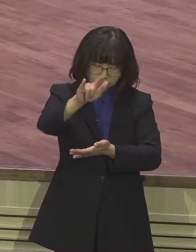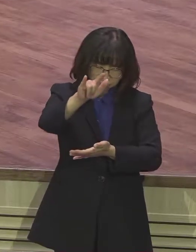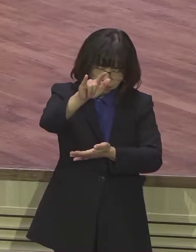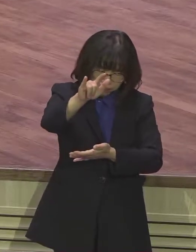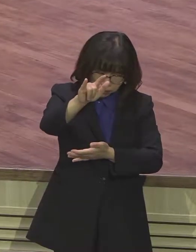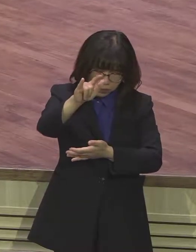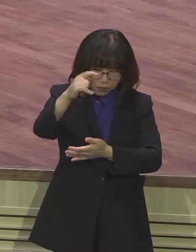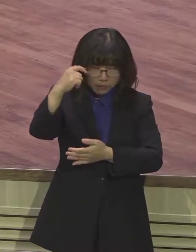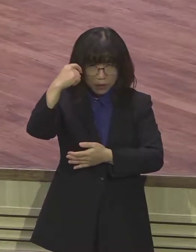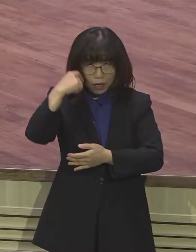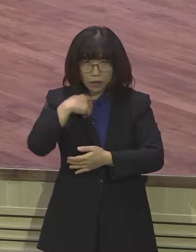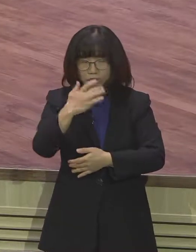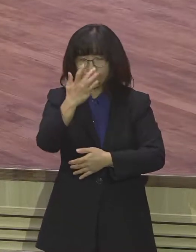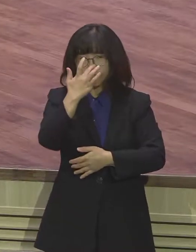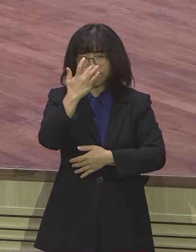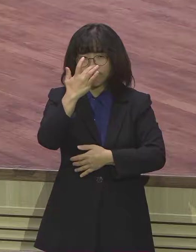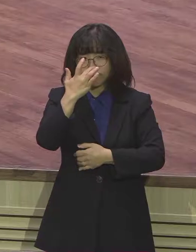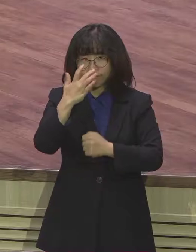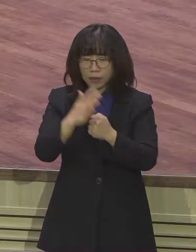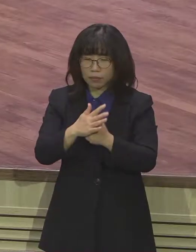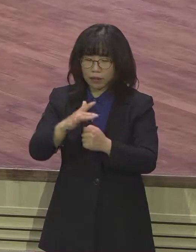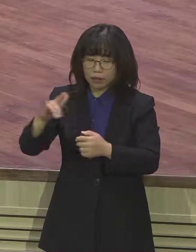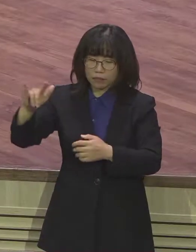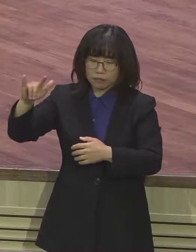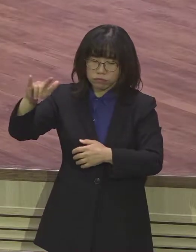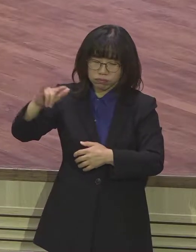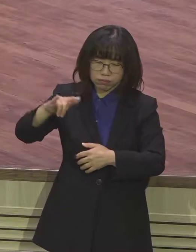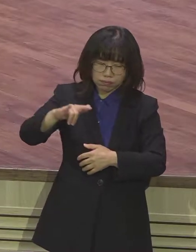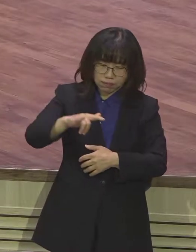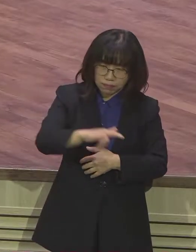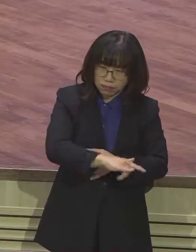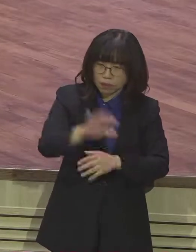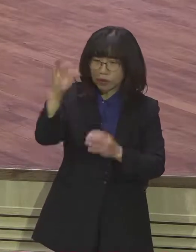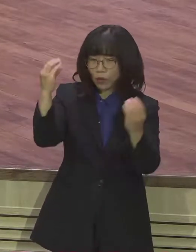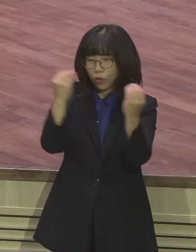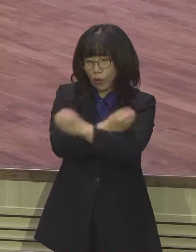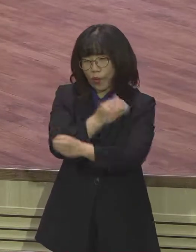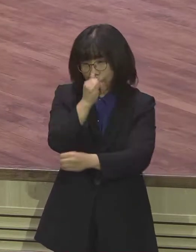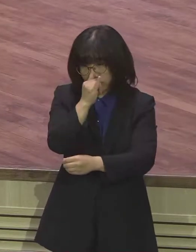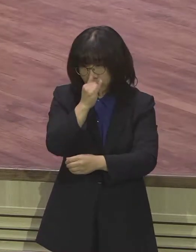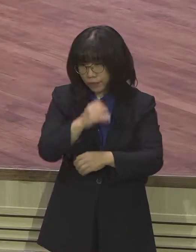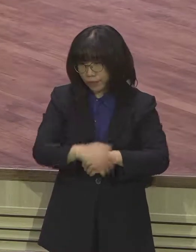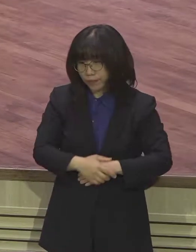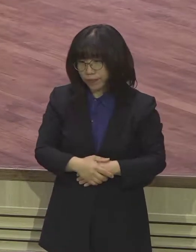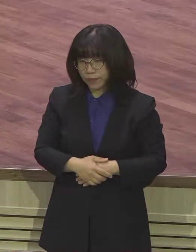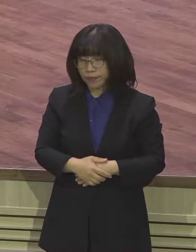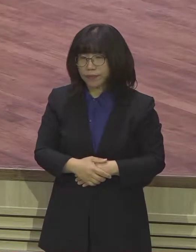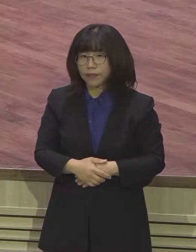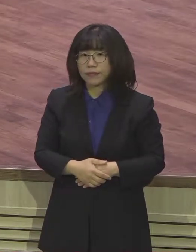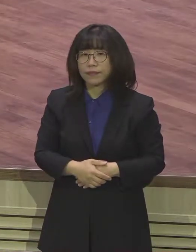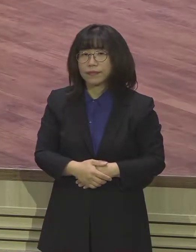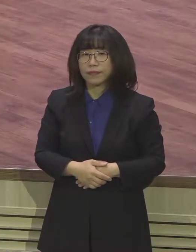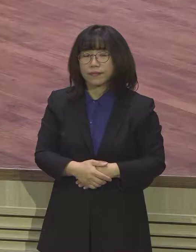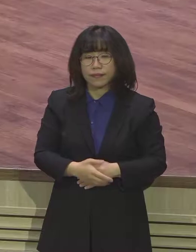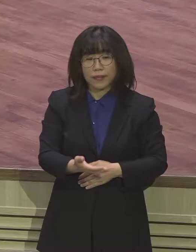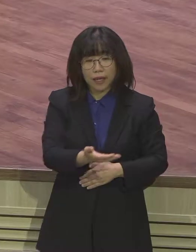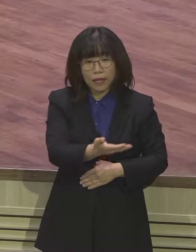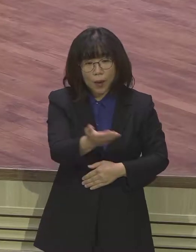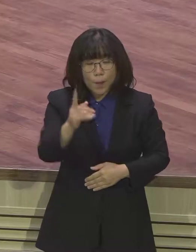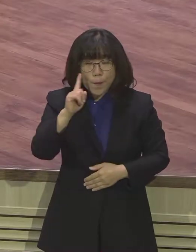생각하는데 사실은 그 비행은 계속 밑으로 떨어지고 있는 겁니다. 그래서 여러 가지 이러한 항공기의 추락이 이런